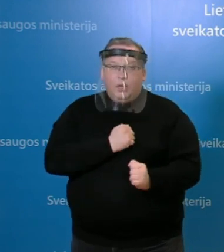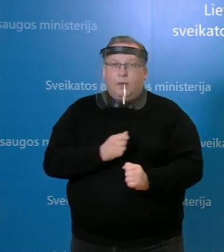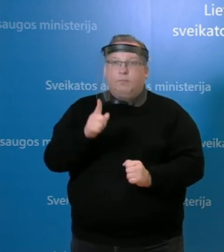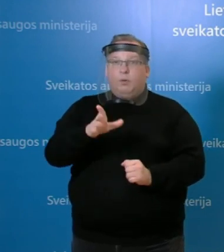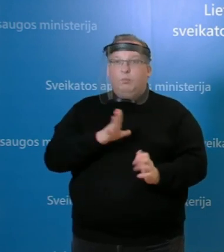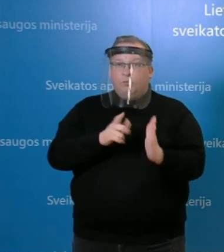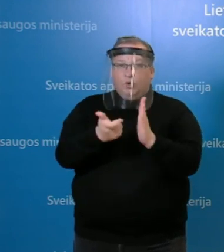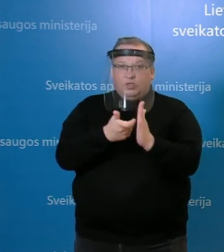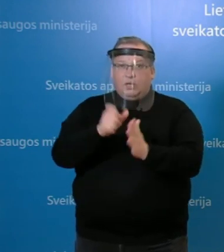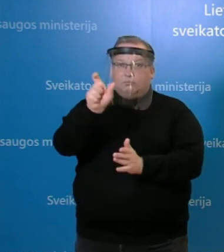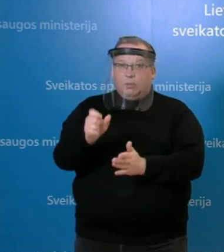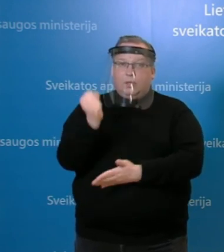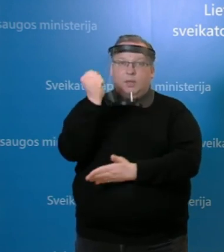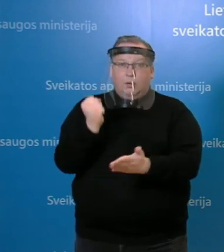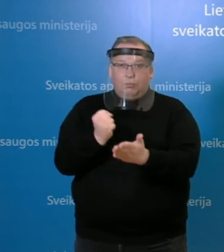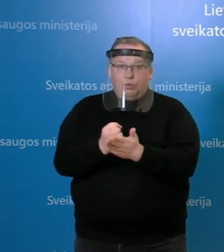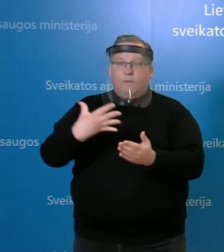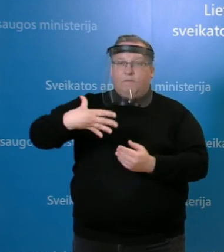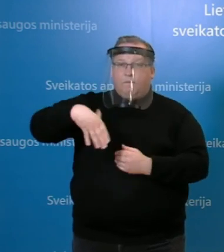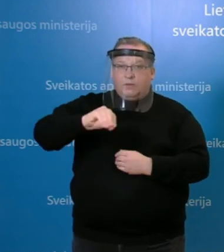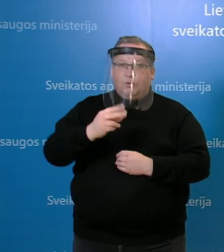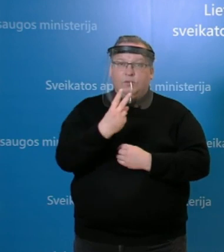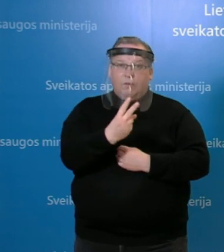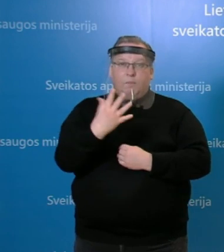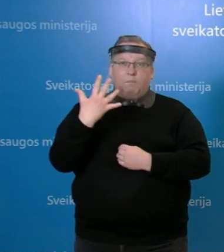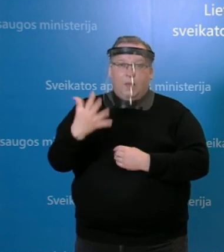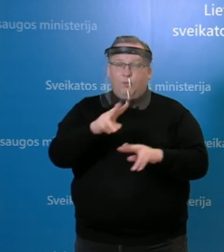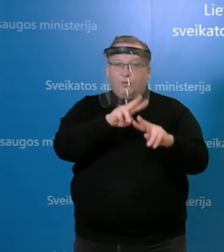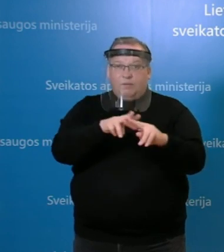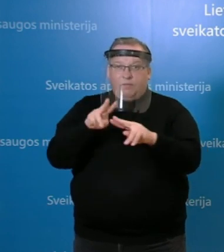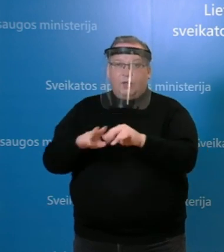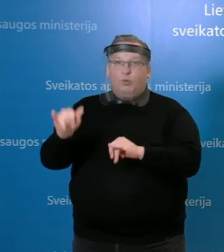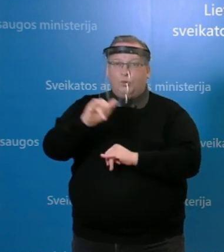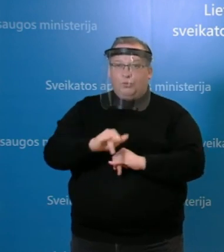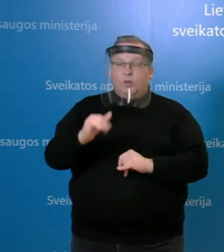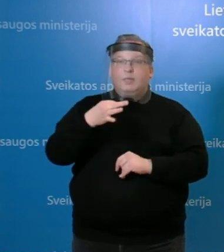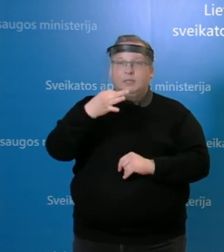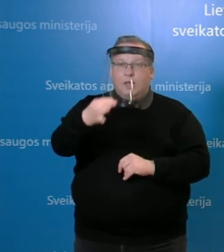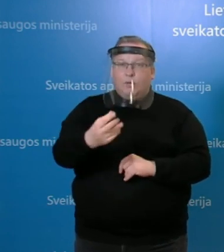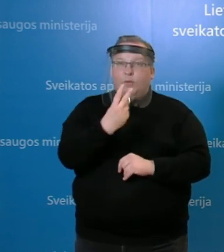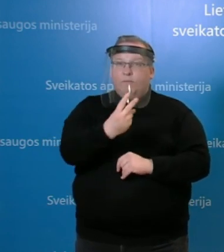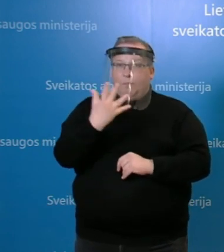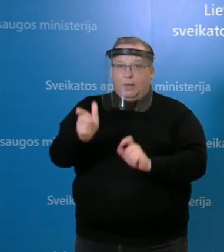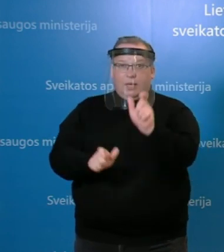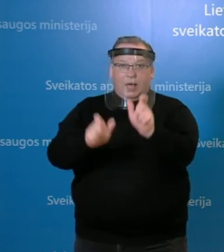išaiškintas darbuotojas, tai visos tos 25 vietos, kurias aš vardinau, 25 asmenys jau visi buvo